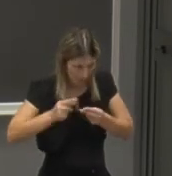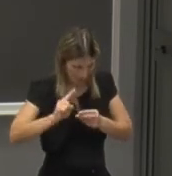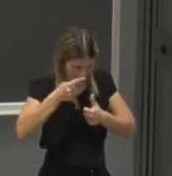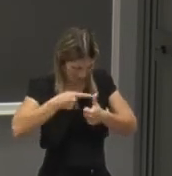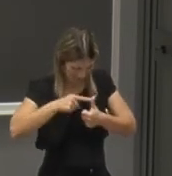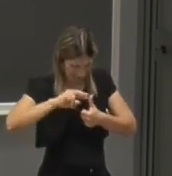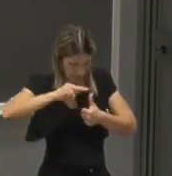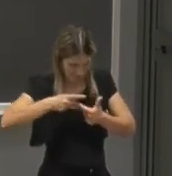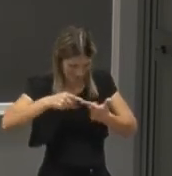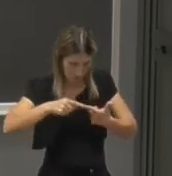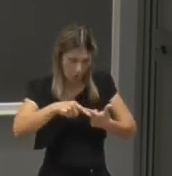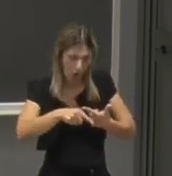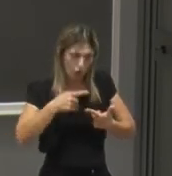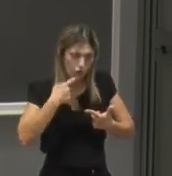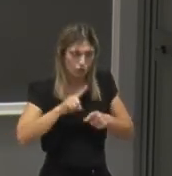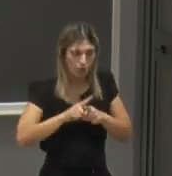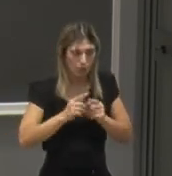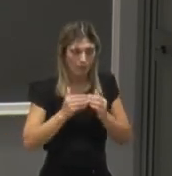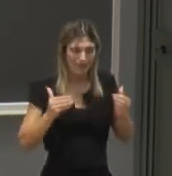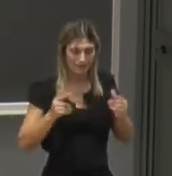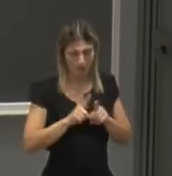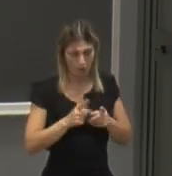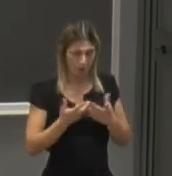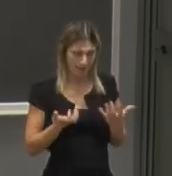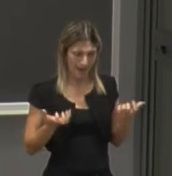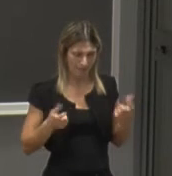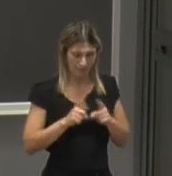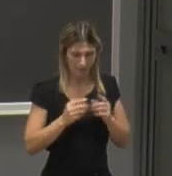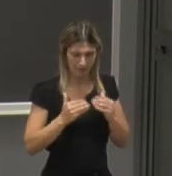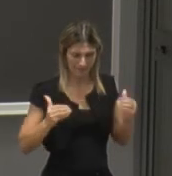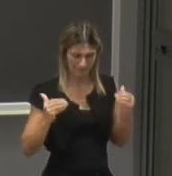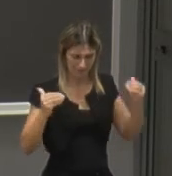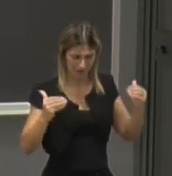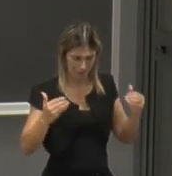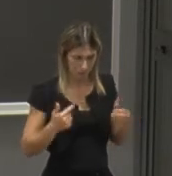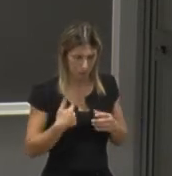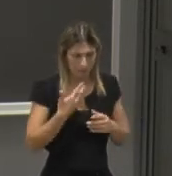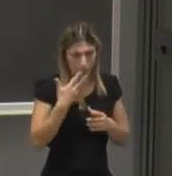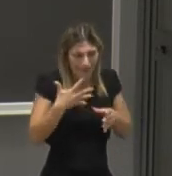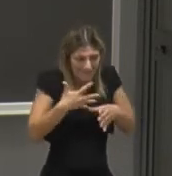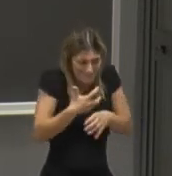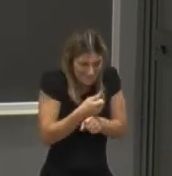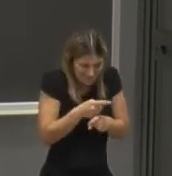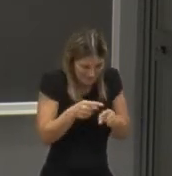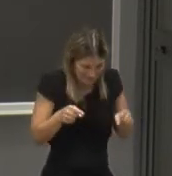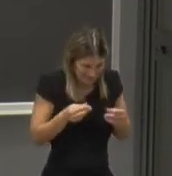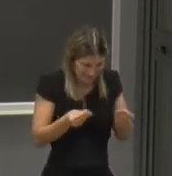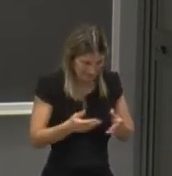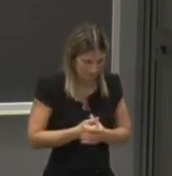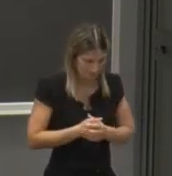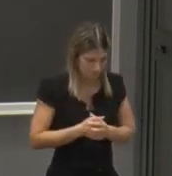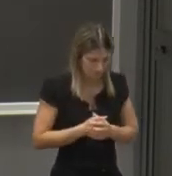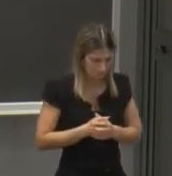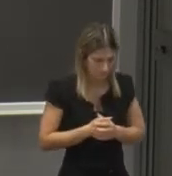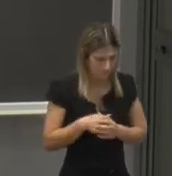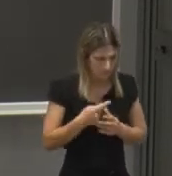più un livello diciamo applicativo dell'informatica quindi questo sempre per darvi una sintesi la laurea magistrale in